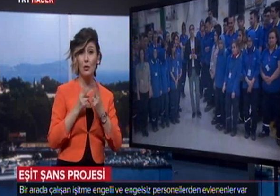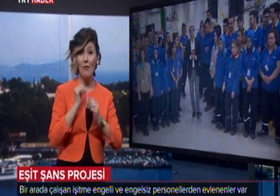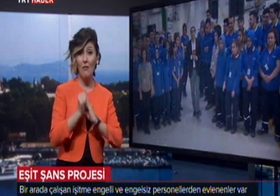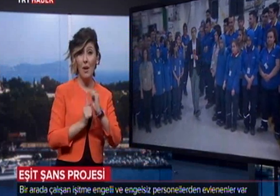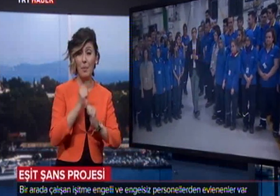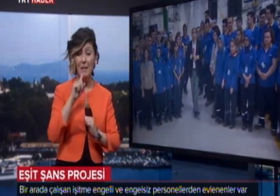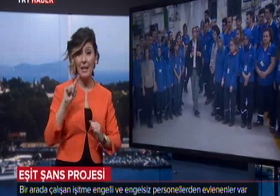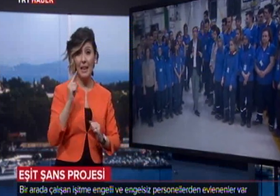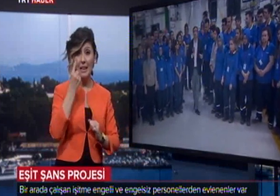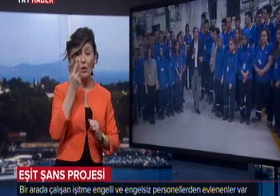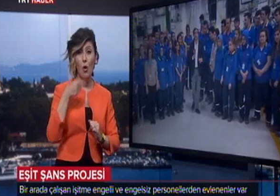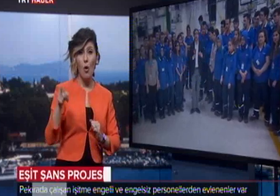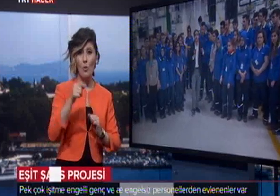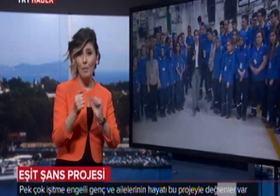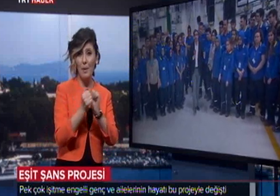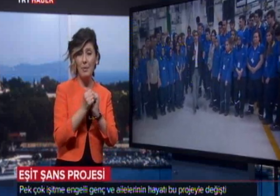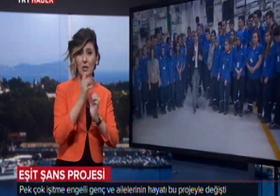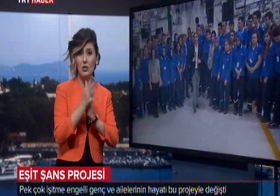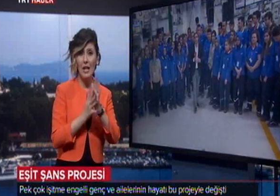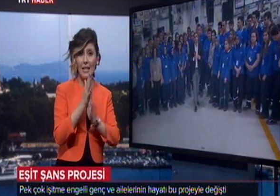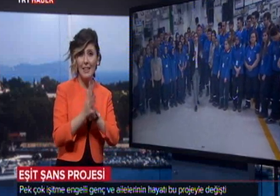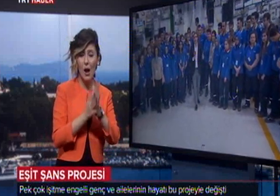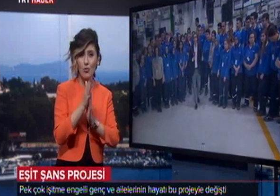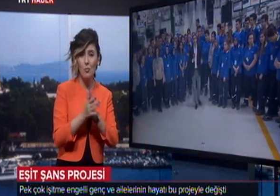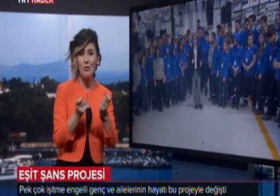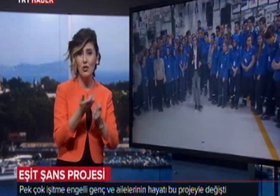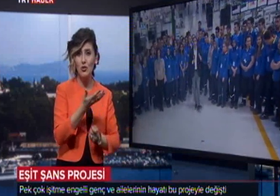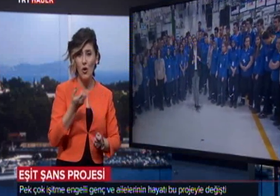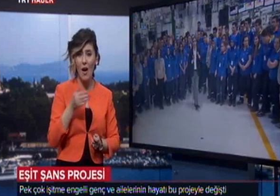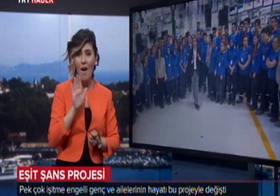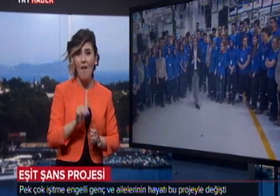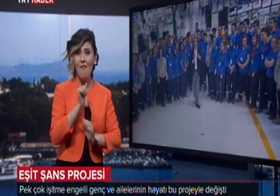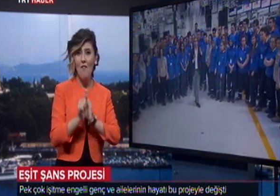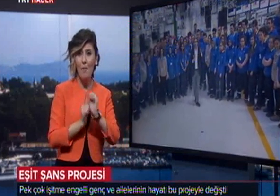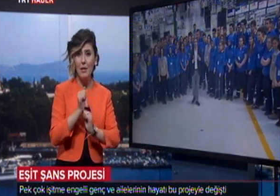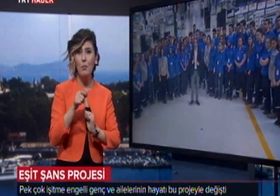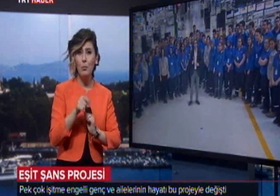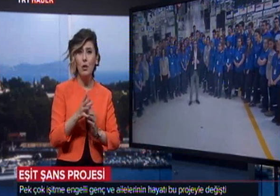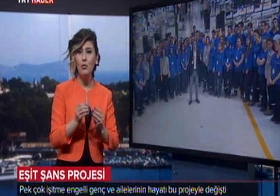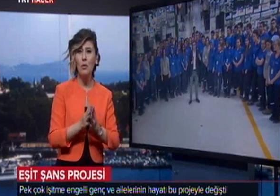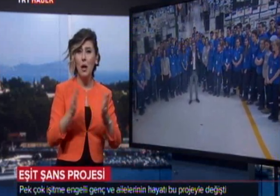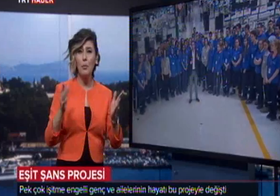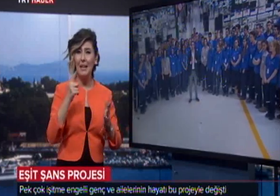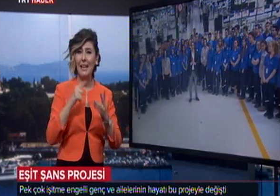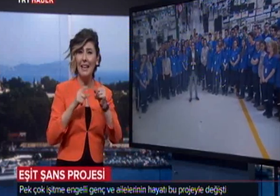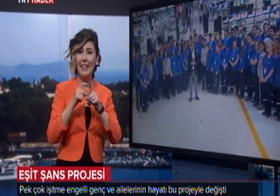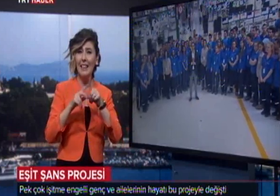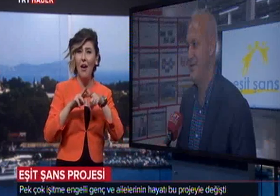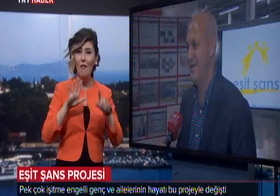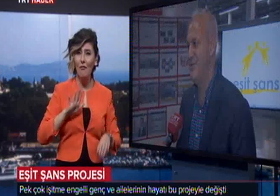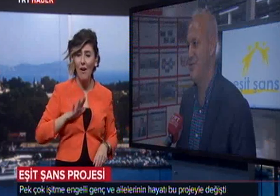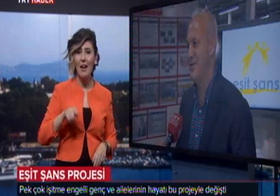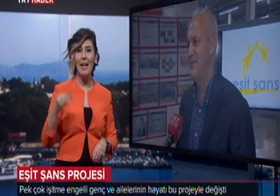fabrikalarında bir ilk üstelik onlarla beraber işaret dili tercümanları da istihdam ediliyor. Ancak fabrikanın bundan çok daha büyük bir iddiası var.